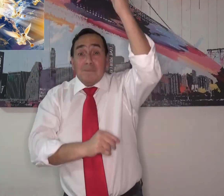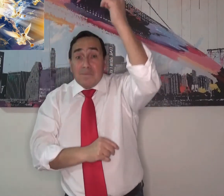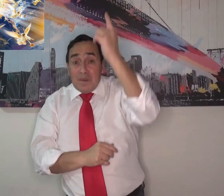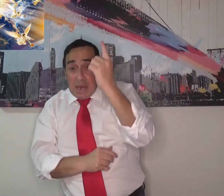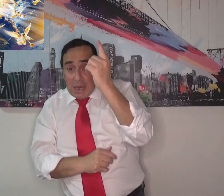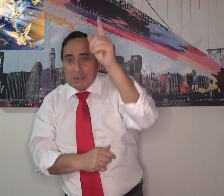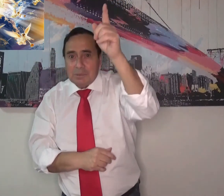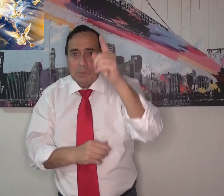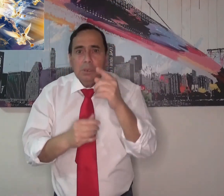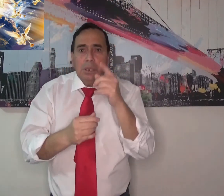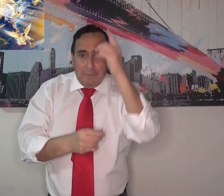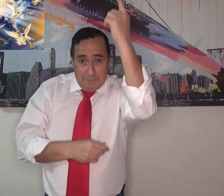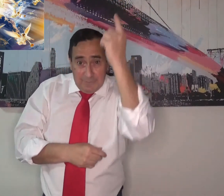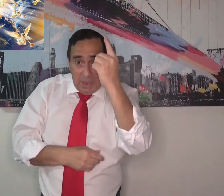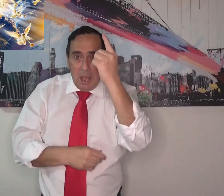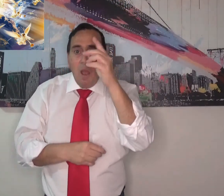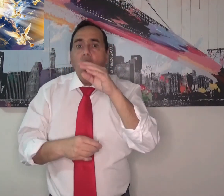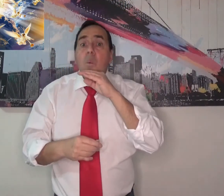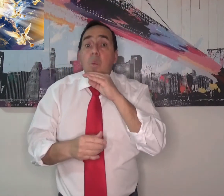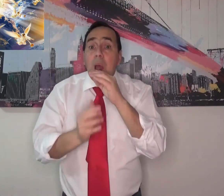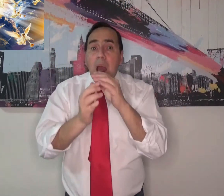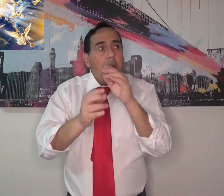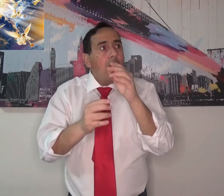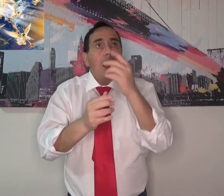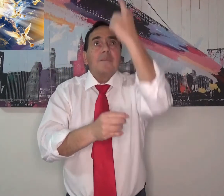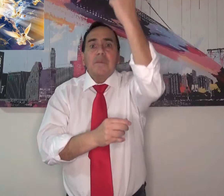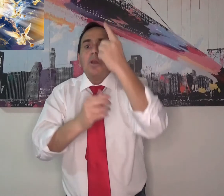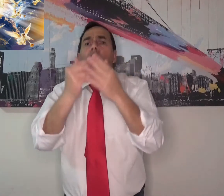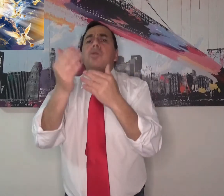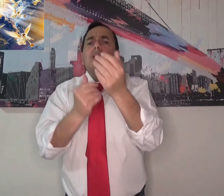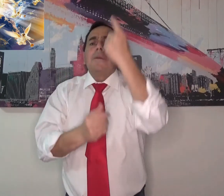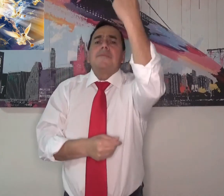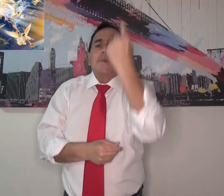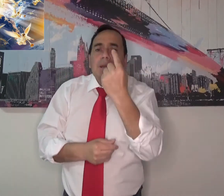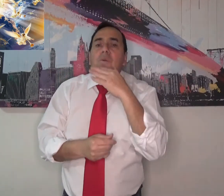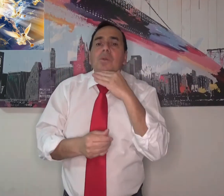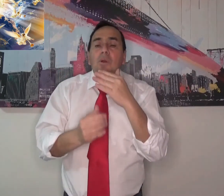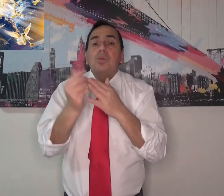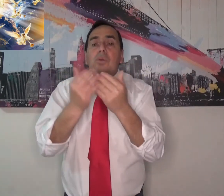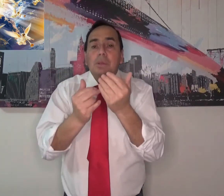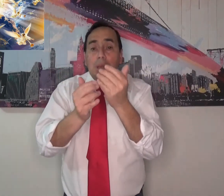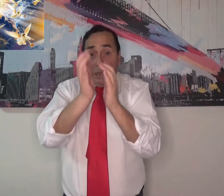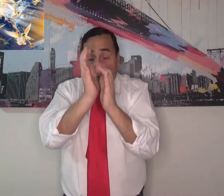resonar muy fuerte de Jesús viniendo. Va a venir desde el cielo.